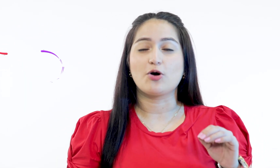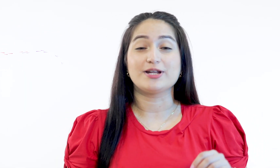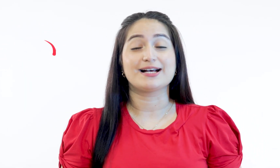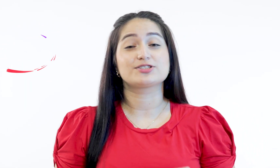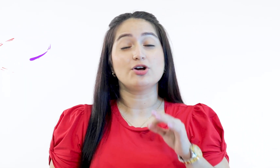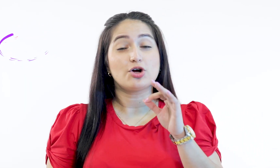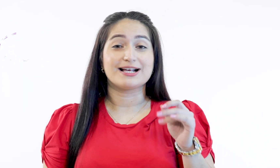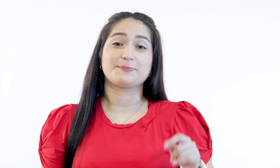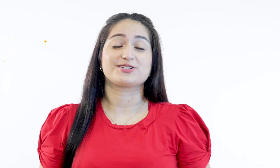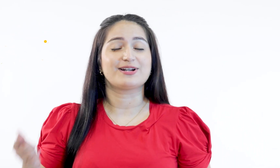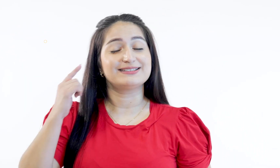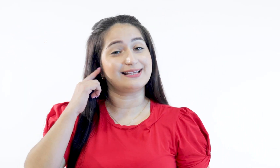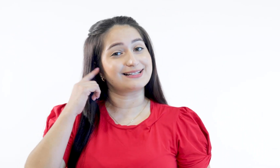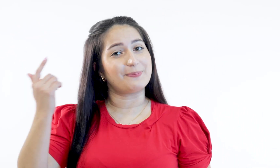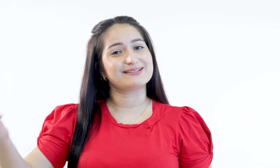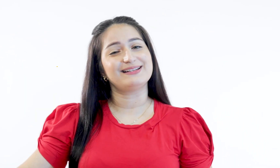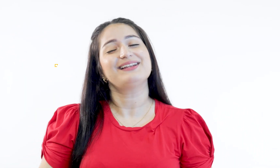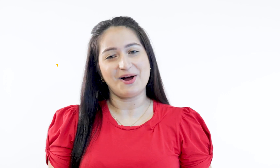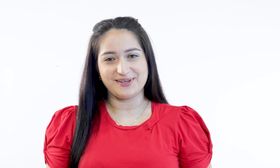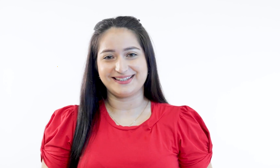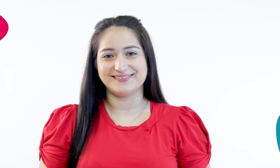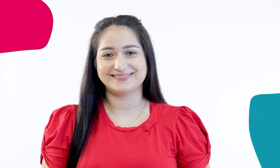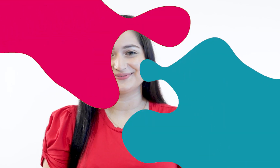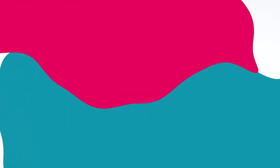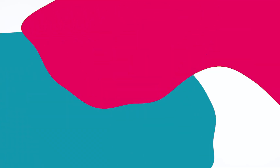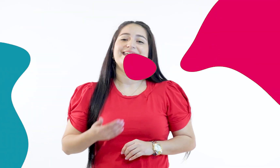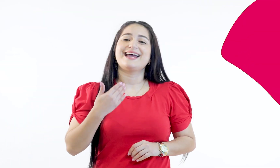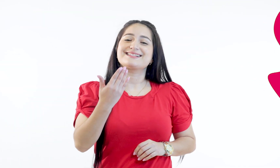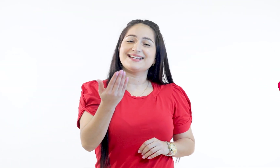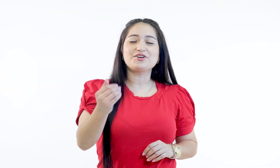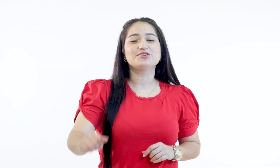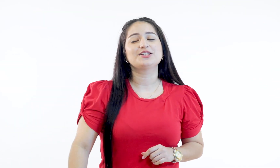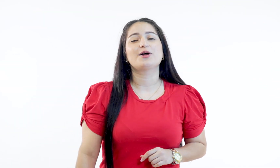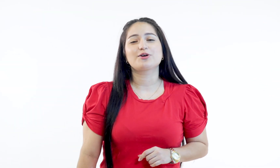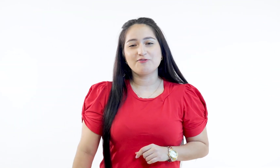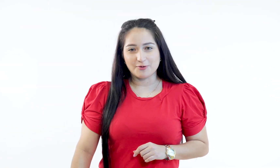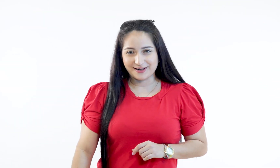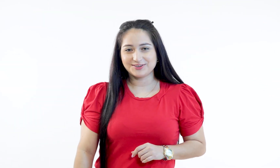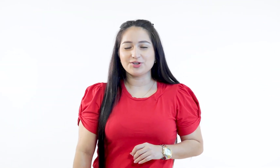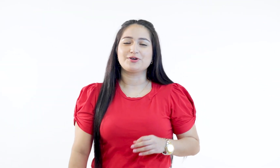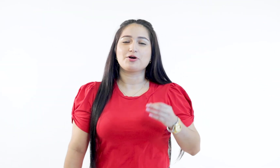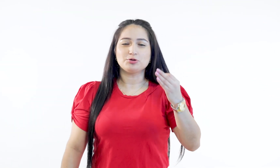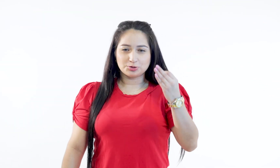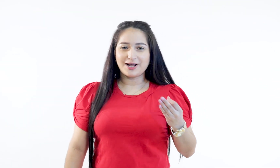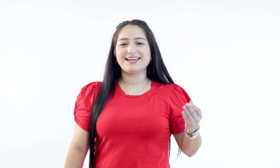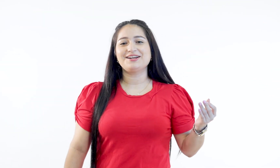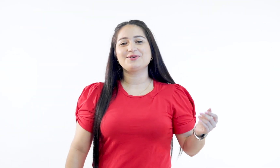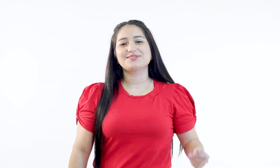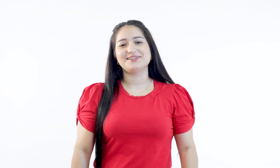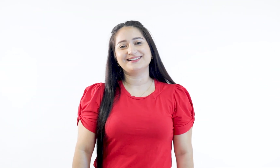comunicación con las personas de discapacidad auditiva y así continuar con el fomento de una cultura inclusiva.